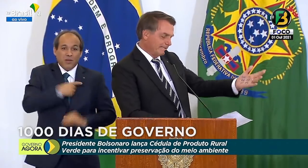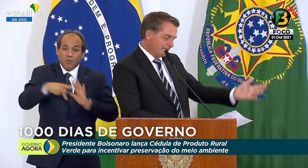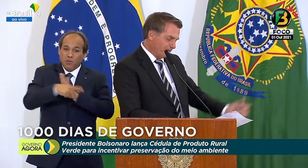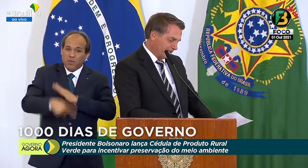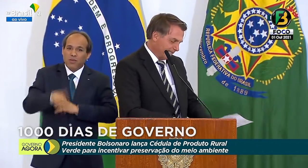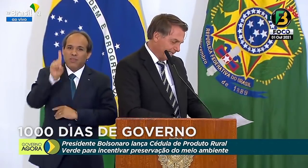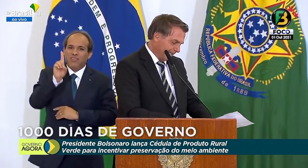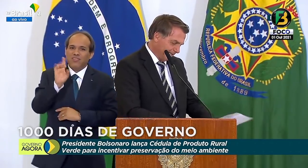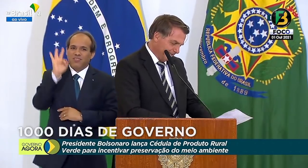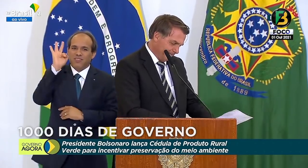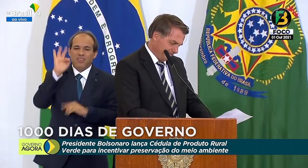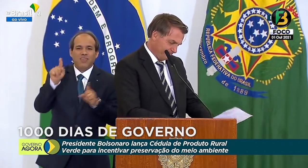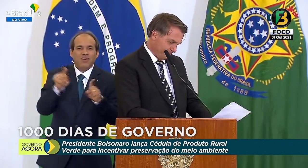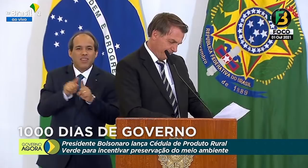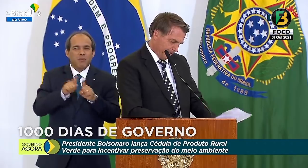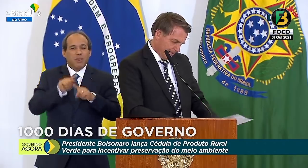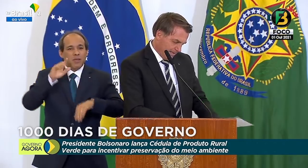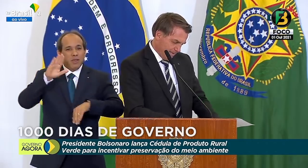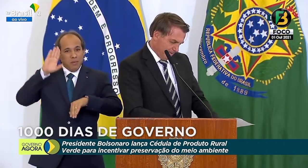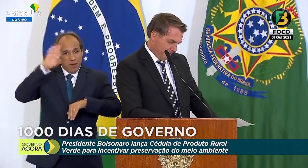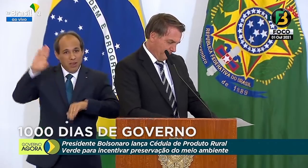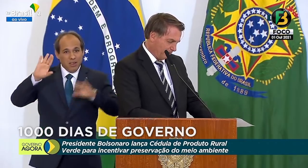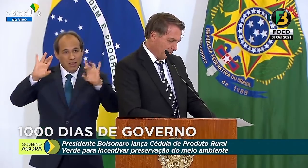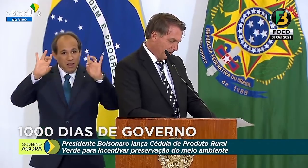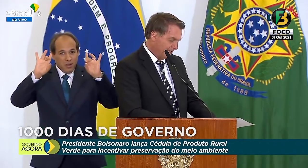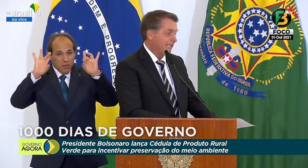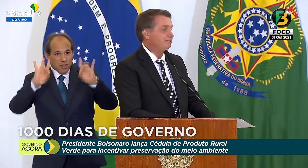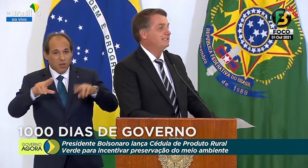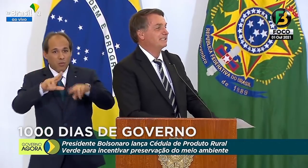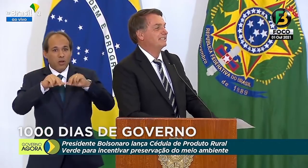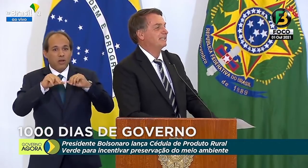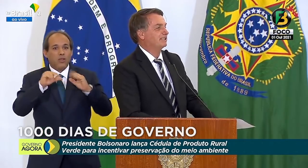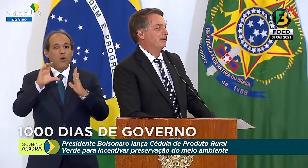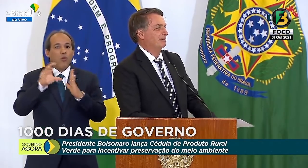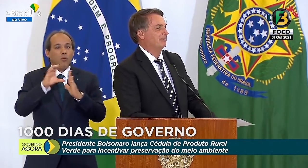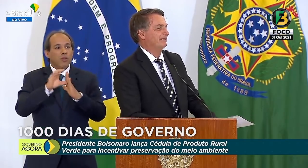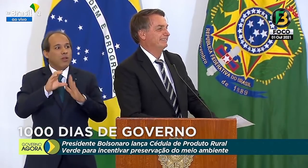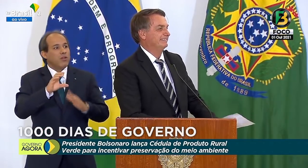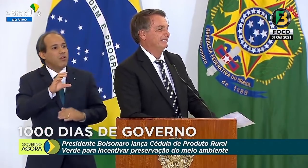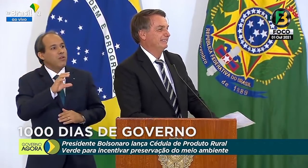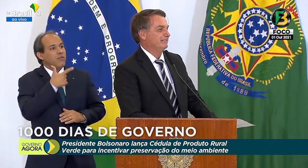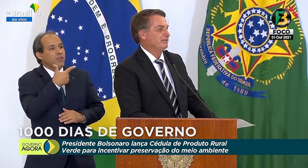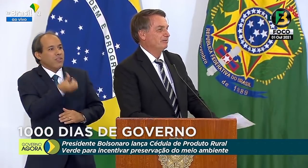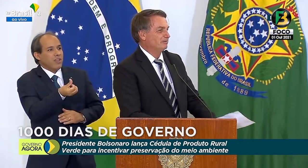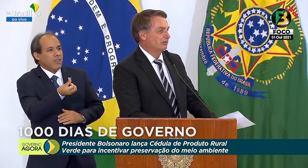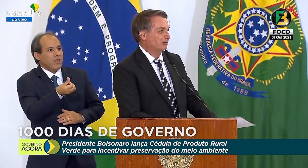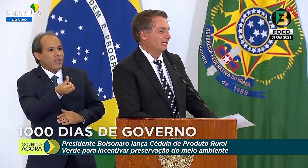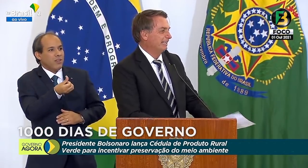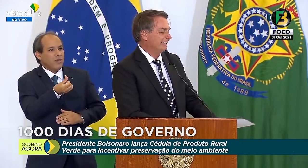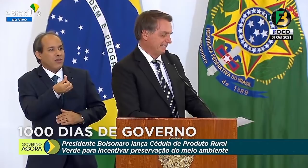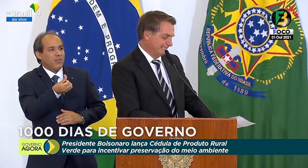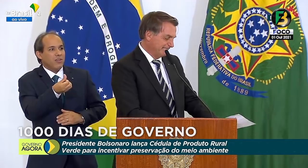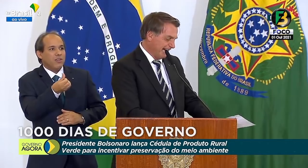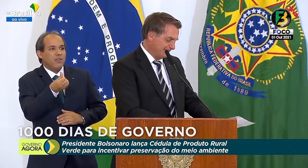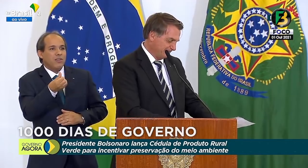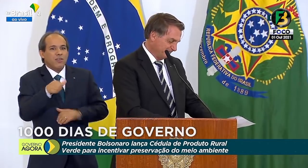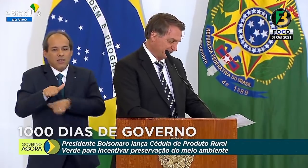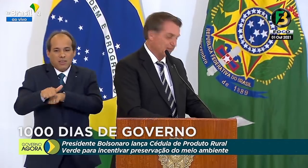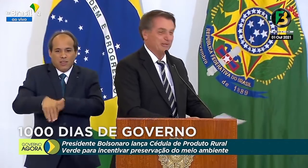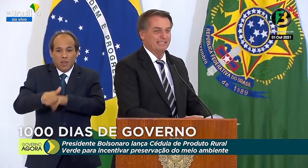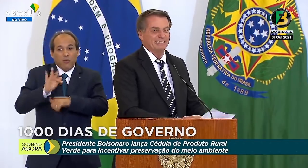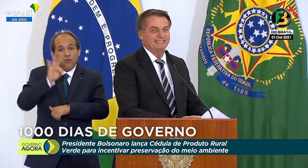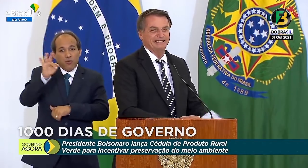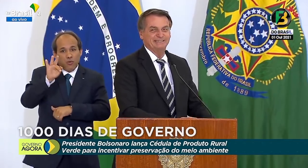Mais reforçado ainda, pela comunidade, 26 de setembro, futura cidade,